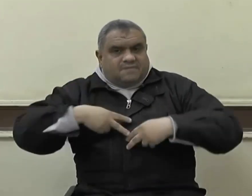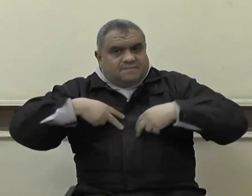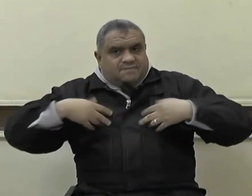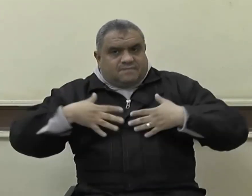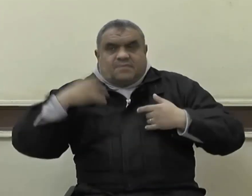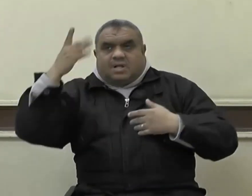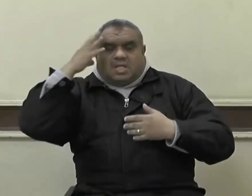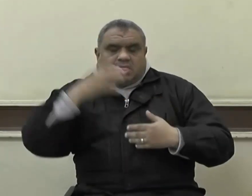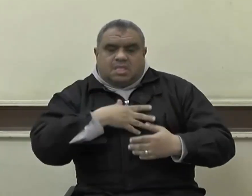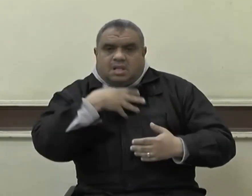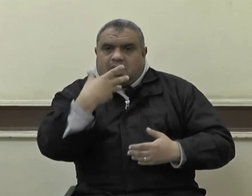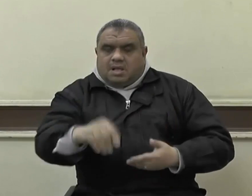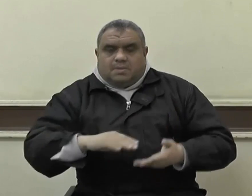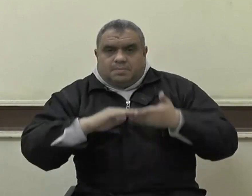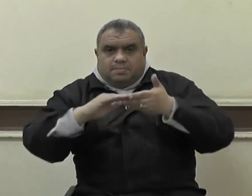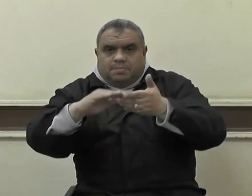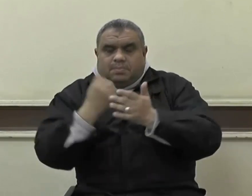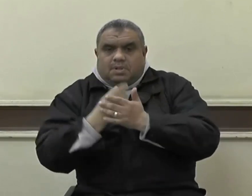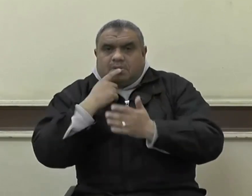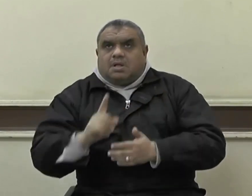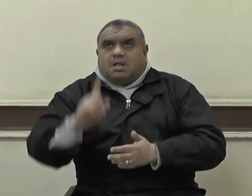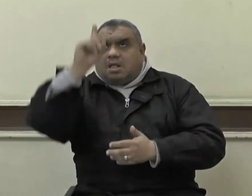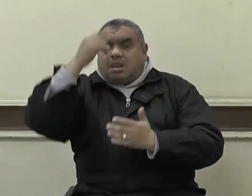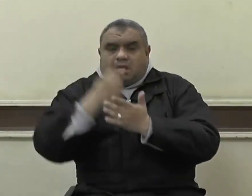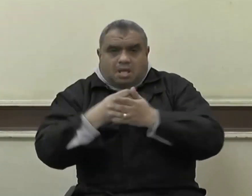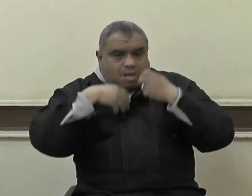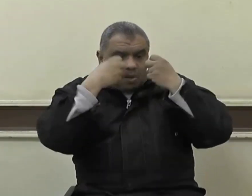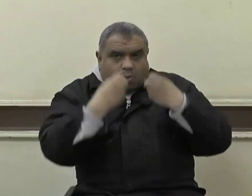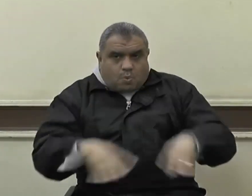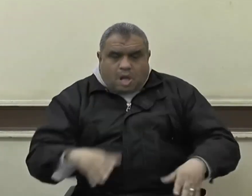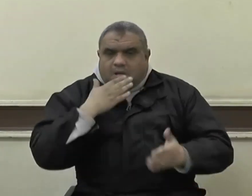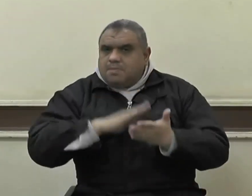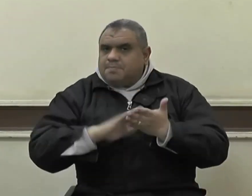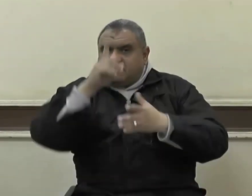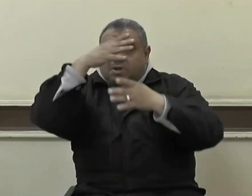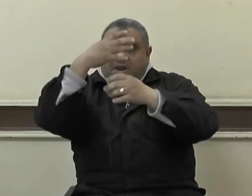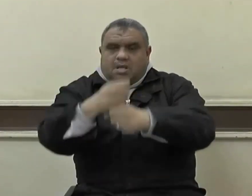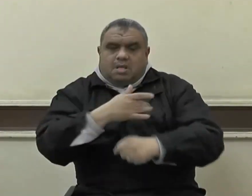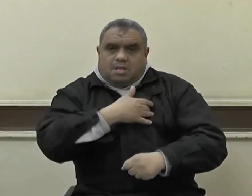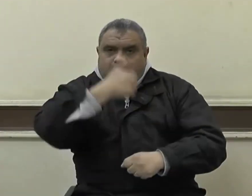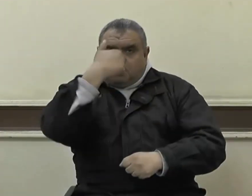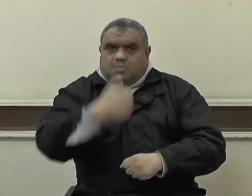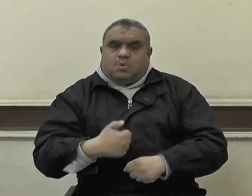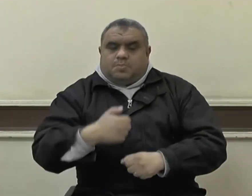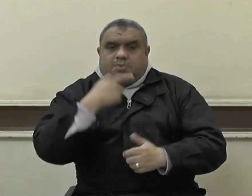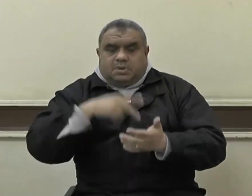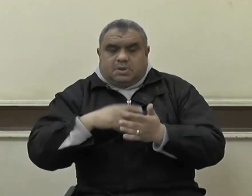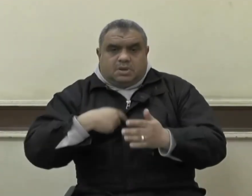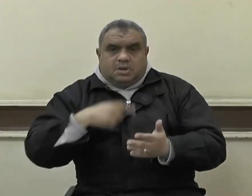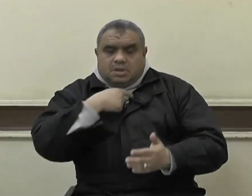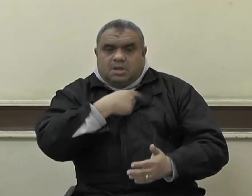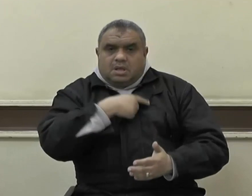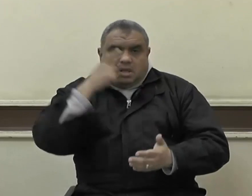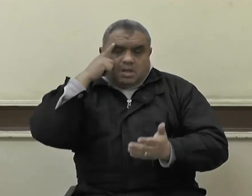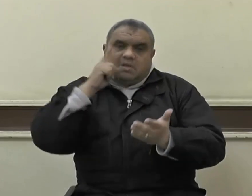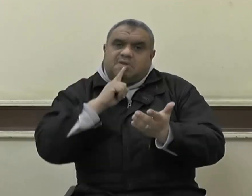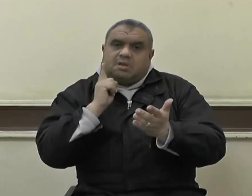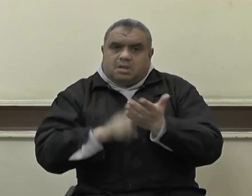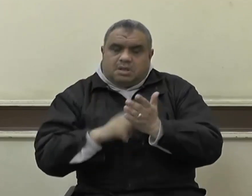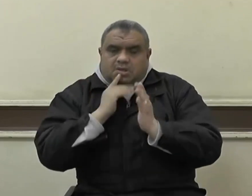الله وفضل وأن الله لا يضيع أجر المؤمنين وأشهد أن لا إله إلا